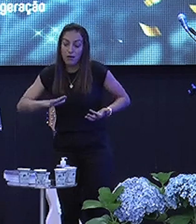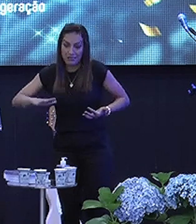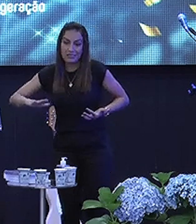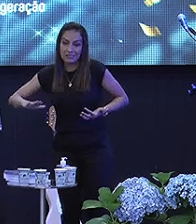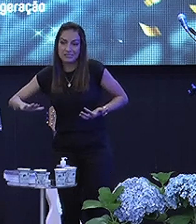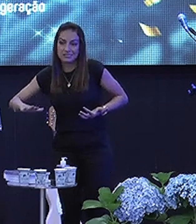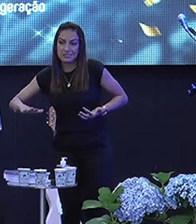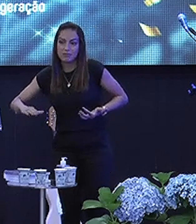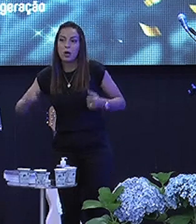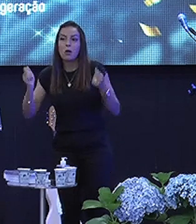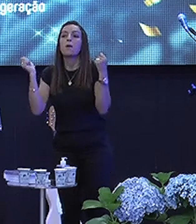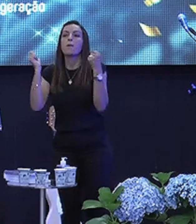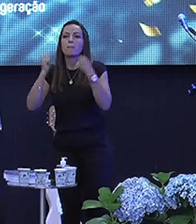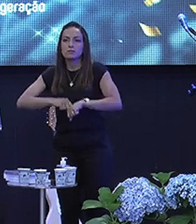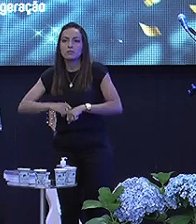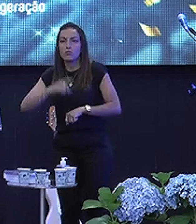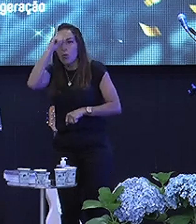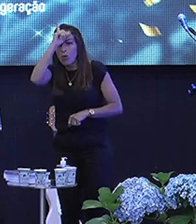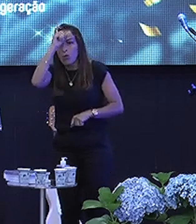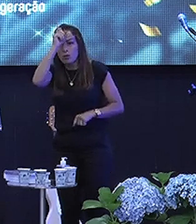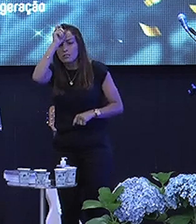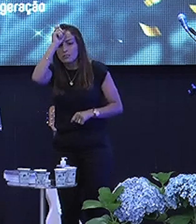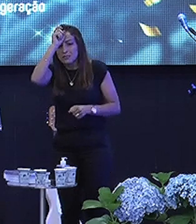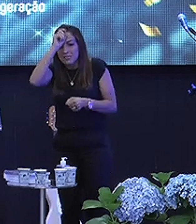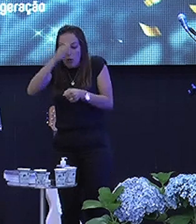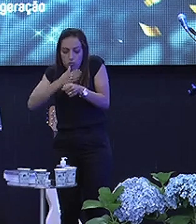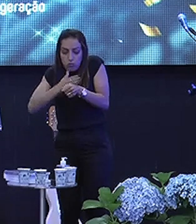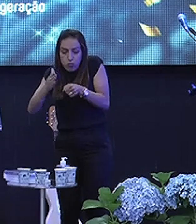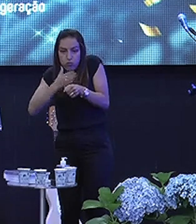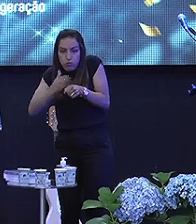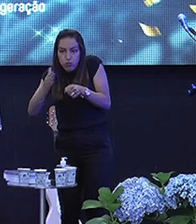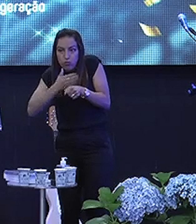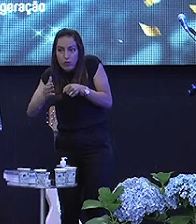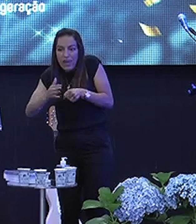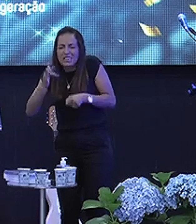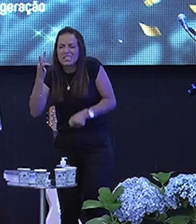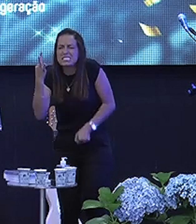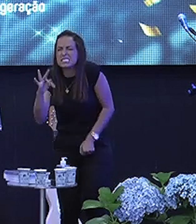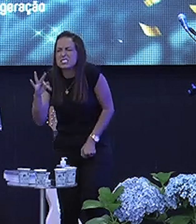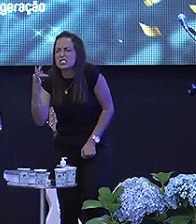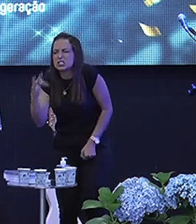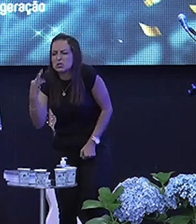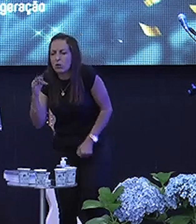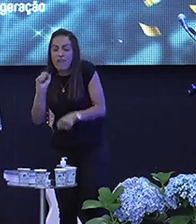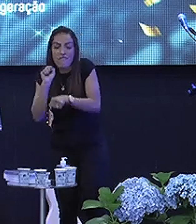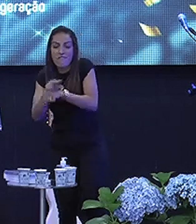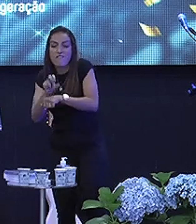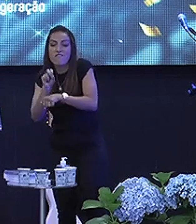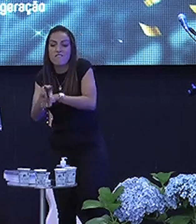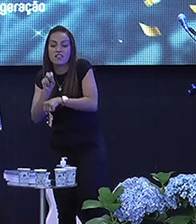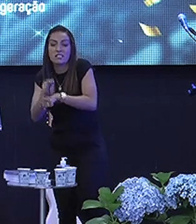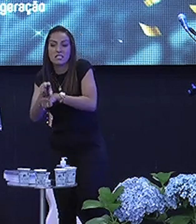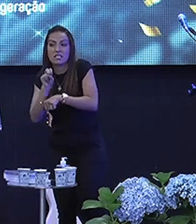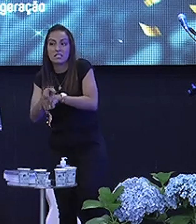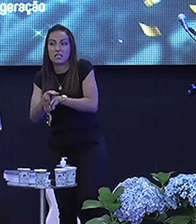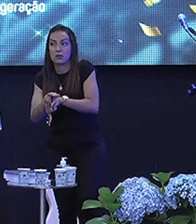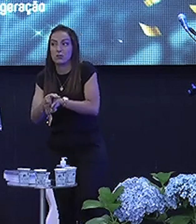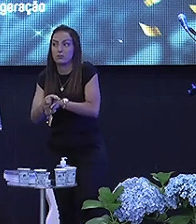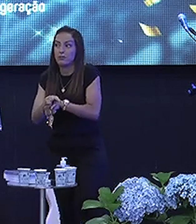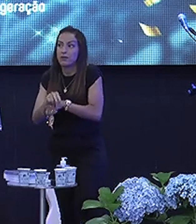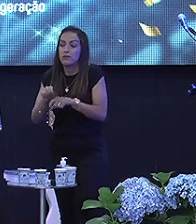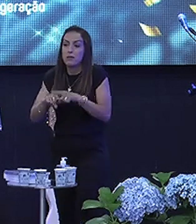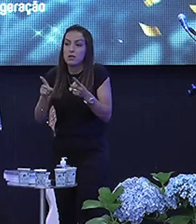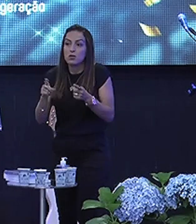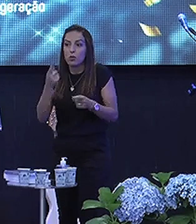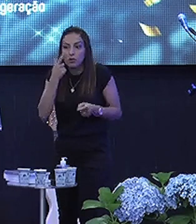É possível Ter que levar Para o hospital Para fazer raspagem É muita dor É muito veneno Mas é interessante E aí Quando